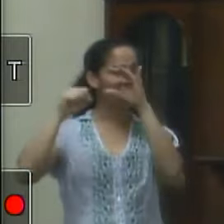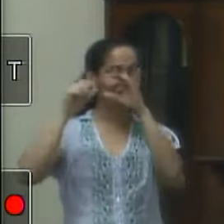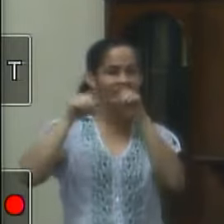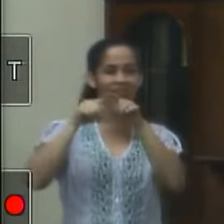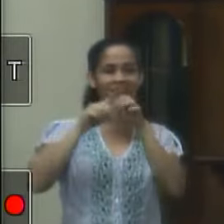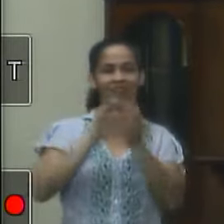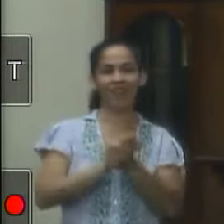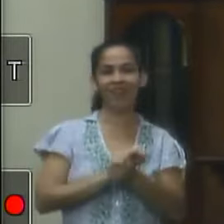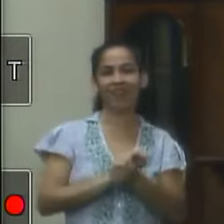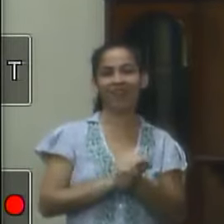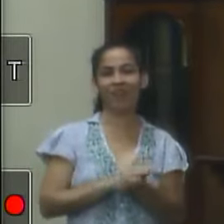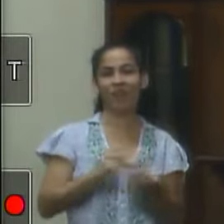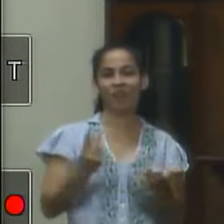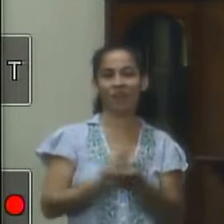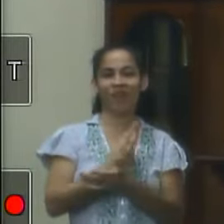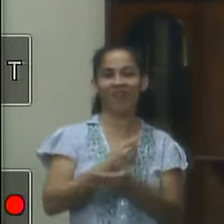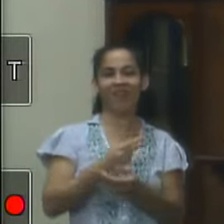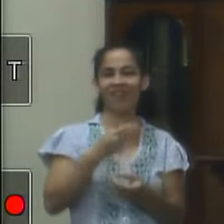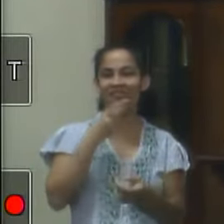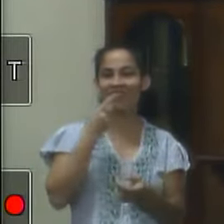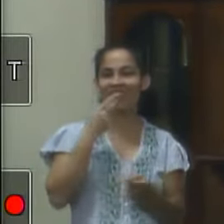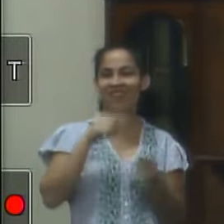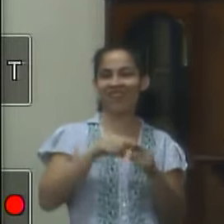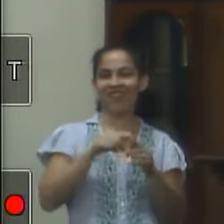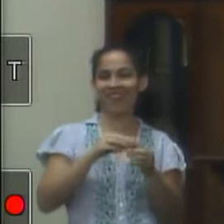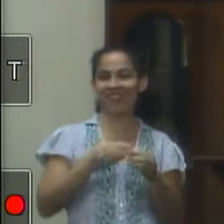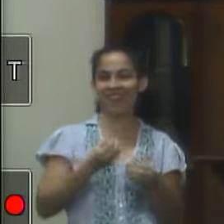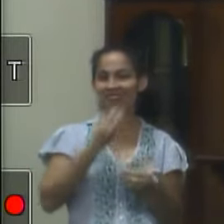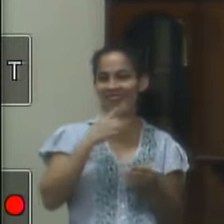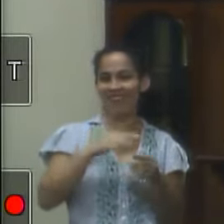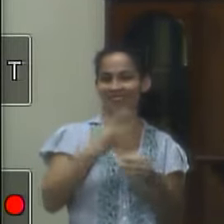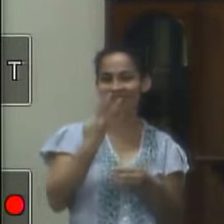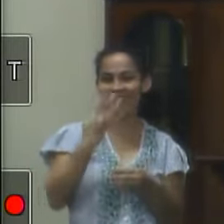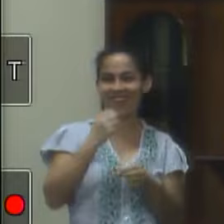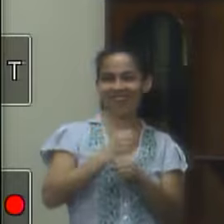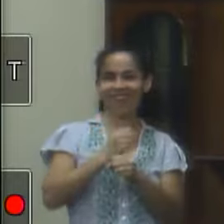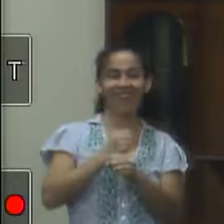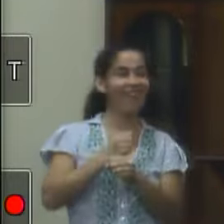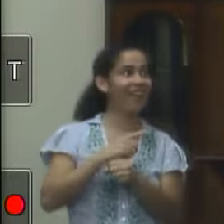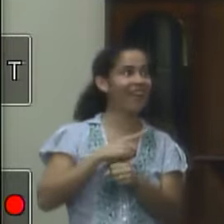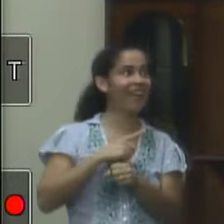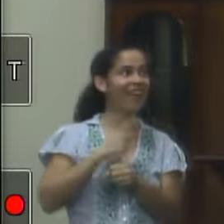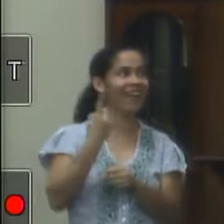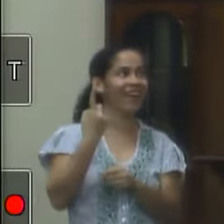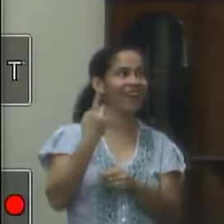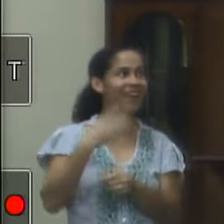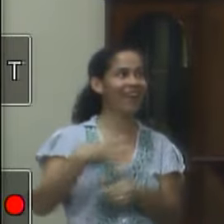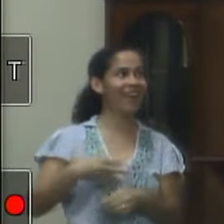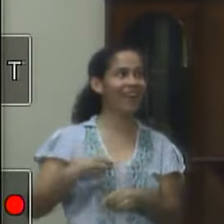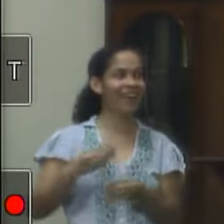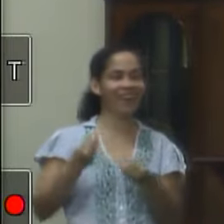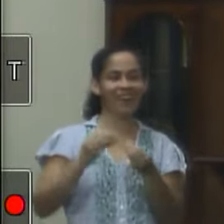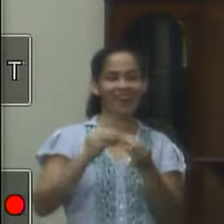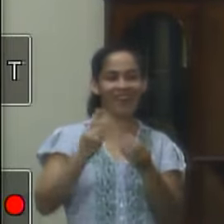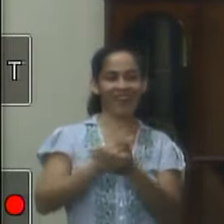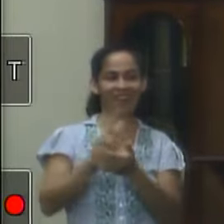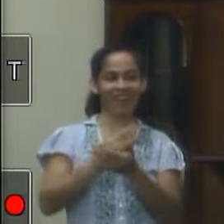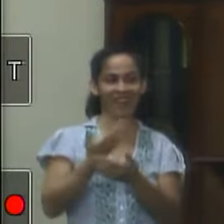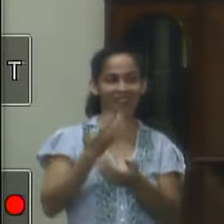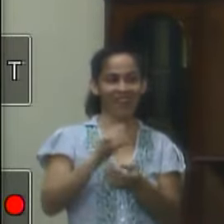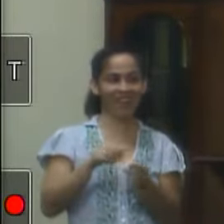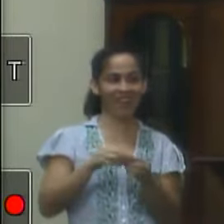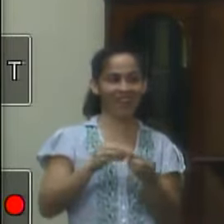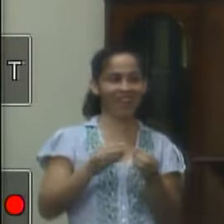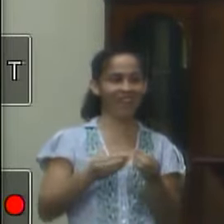e eu acho que uma coisa que eu vou deixar bom bom no final dos meus 4 anos é o termo filho do desastre você vê o filho do desastre você vê a carinha de um monte